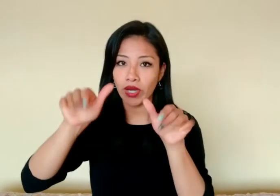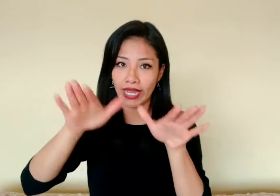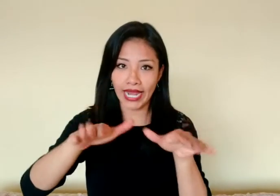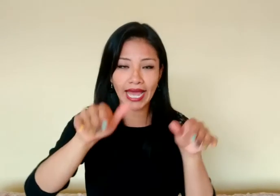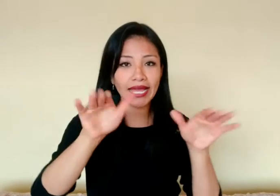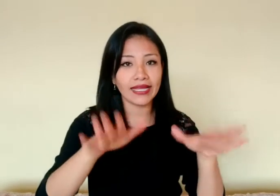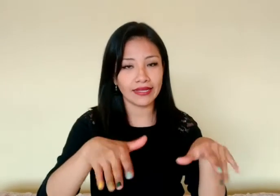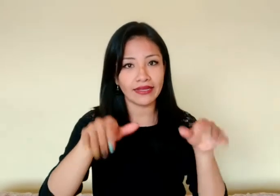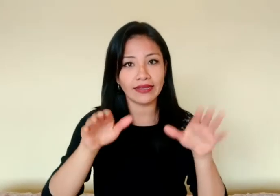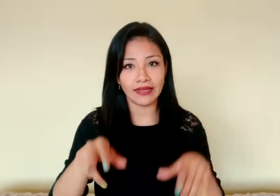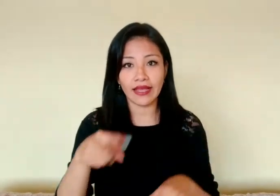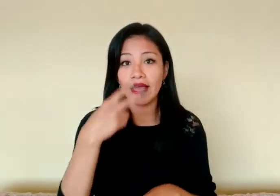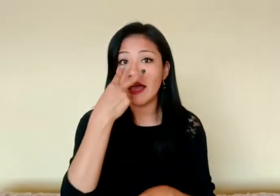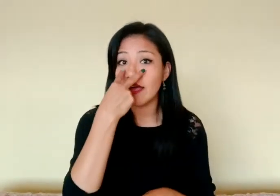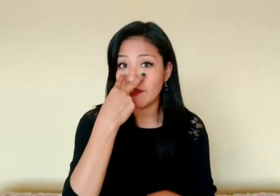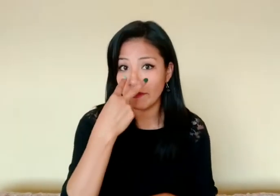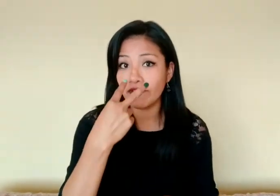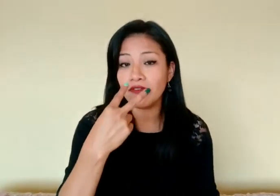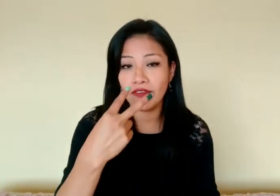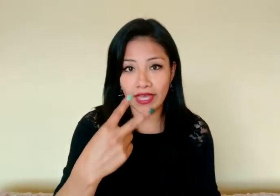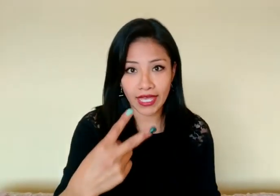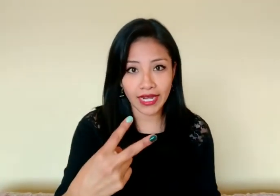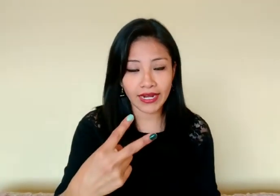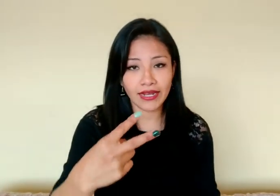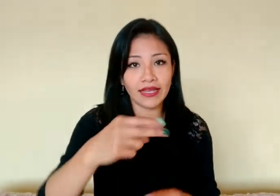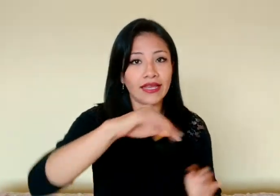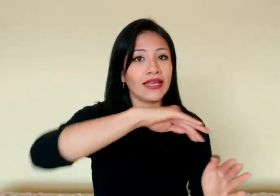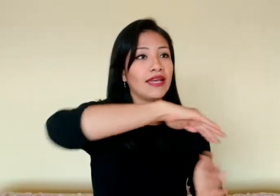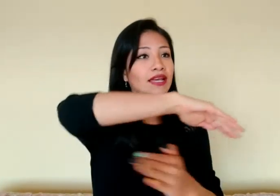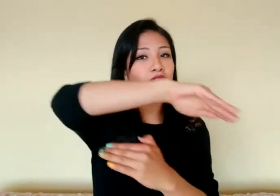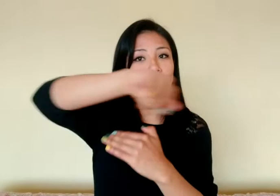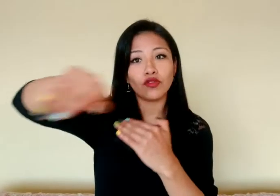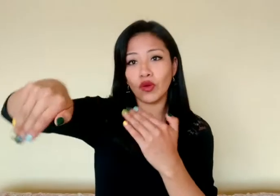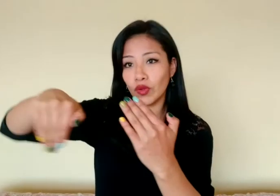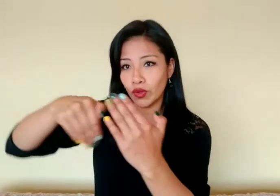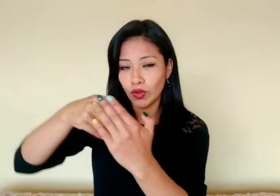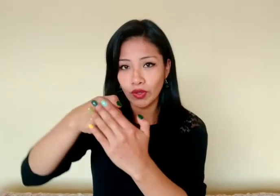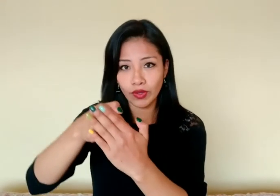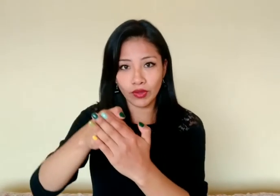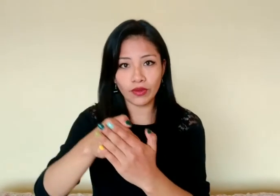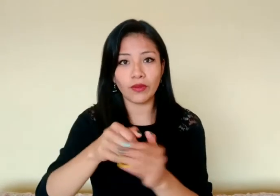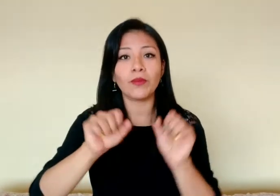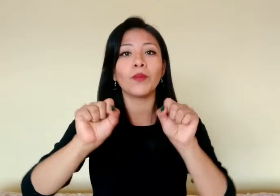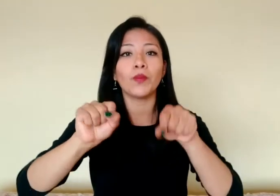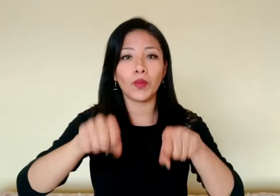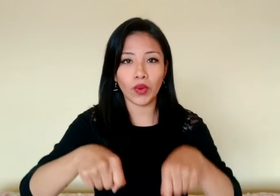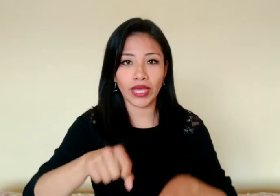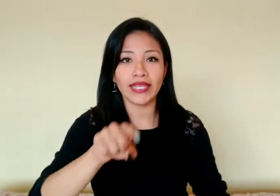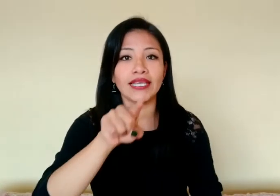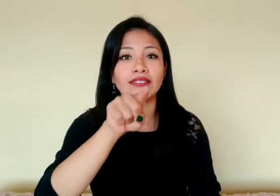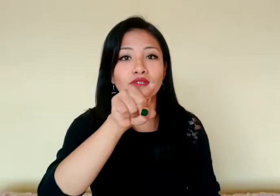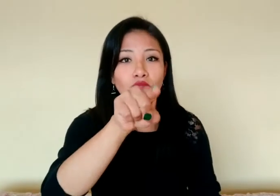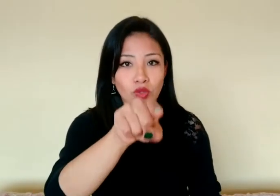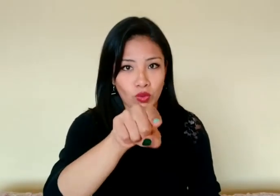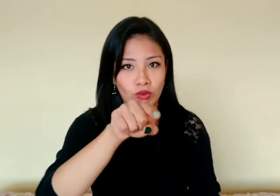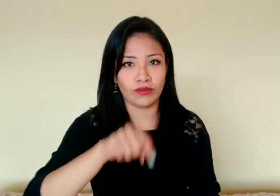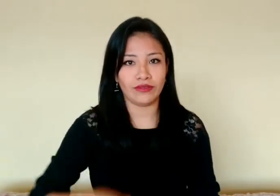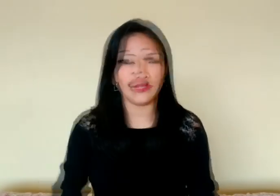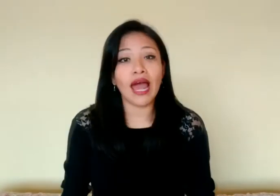vuela, ver, todo, puedes tú. La